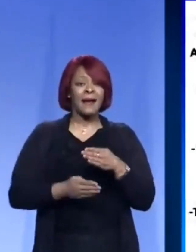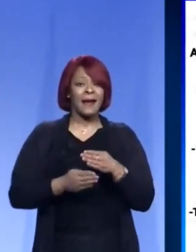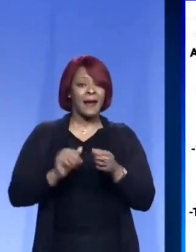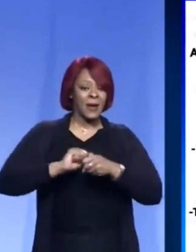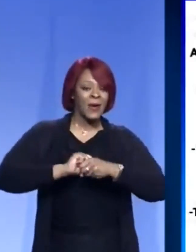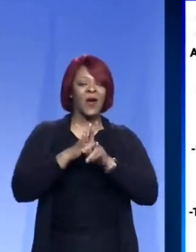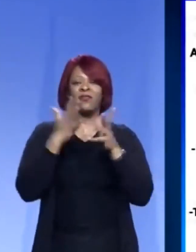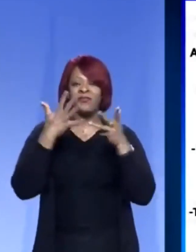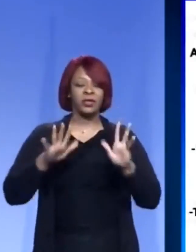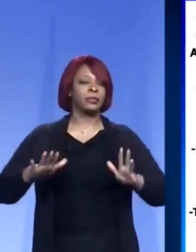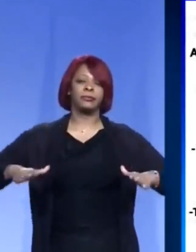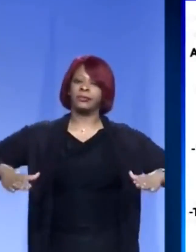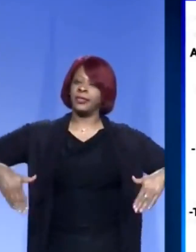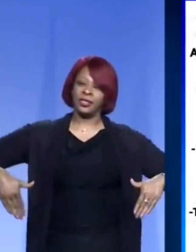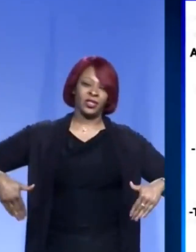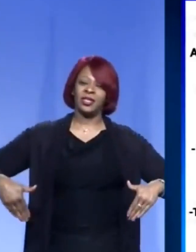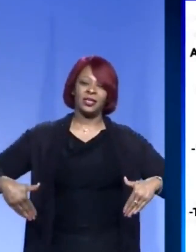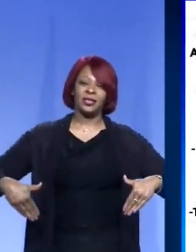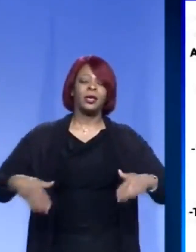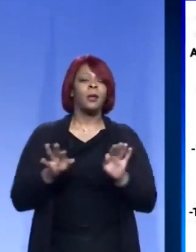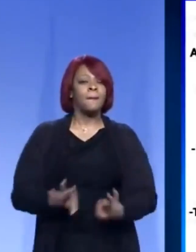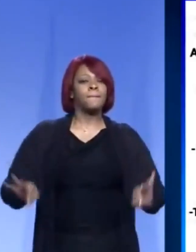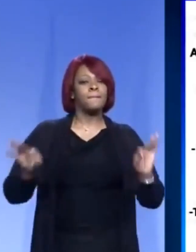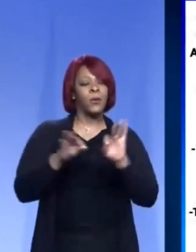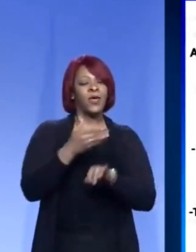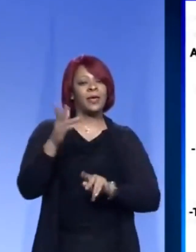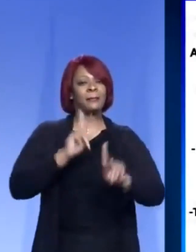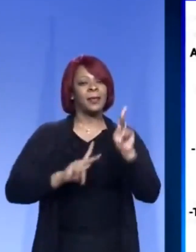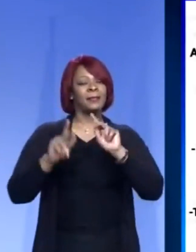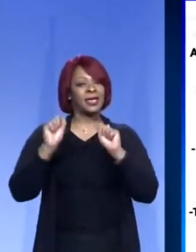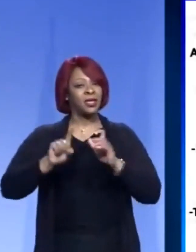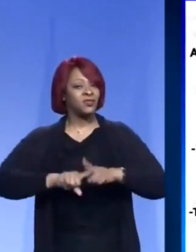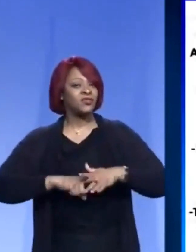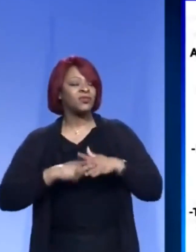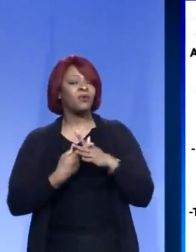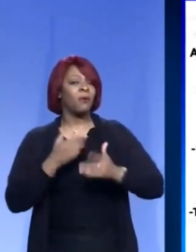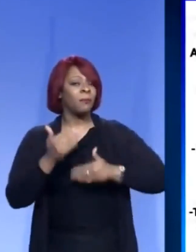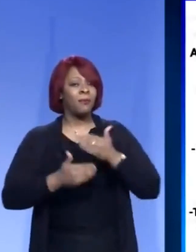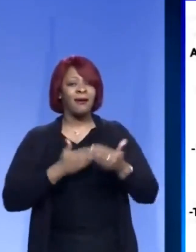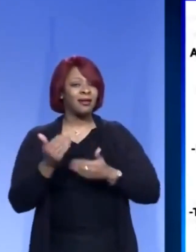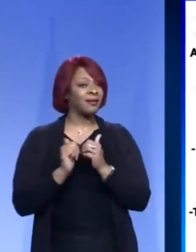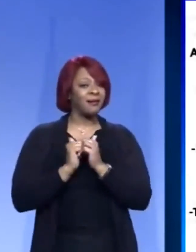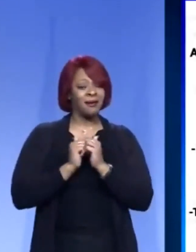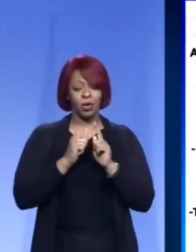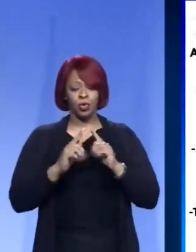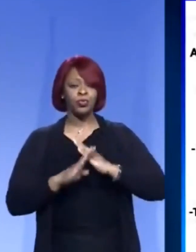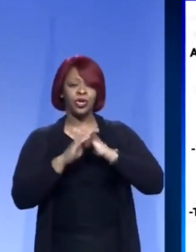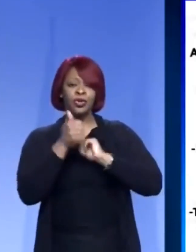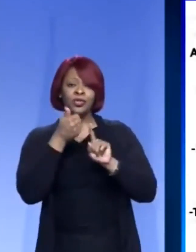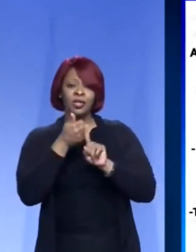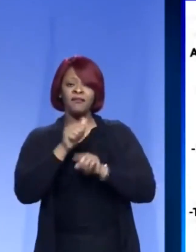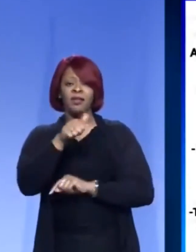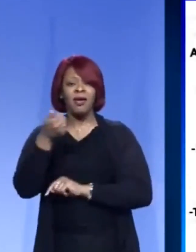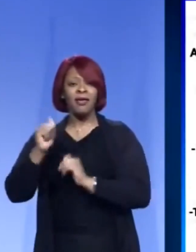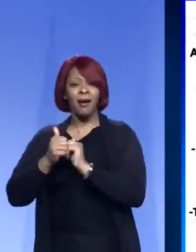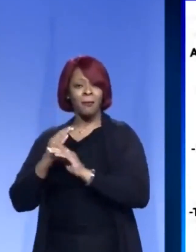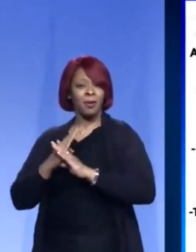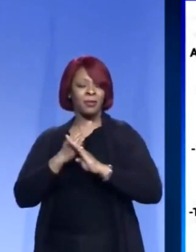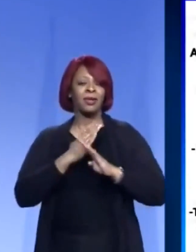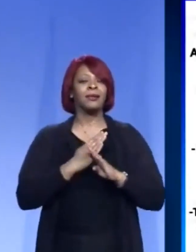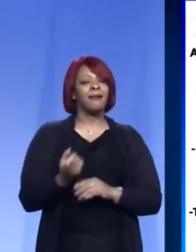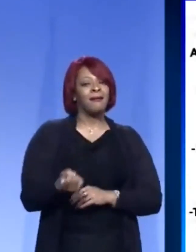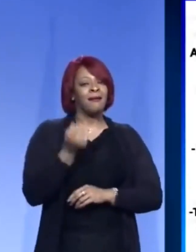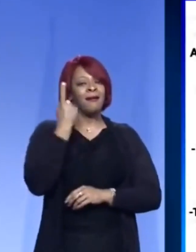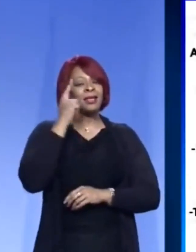3680 Ramey Road en Memphis, Tennessee, 38128. El horario es de 10 de la